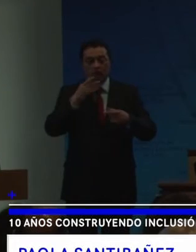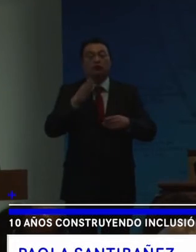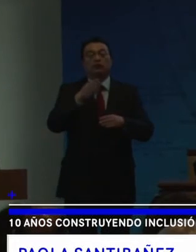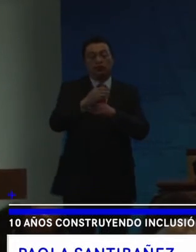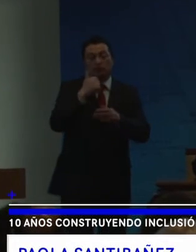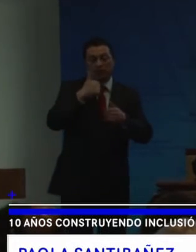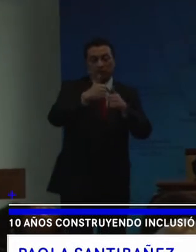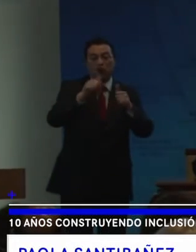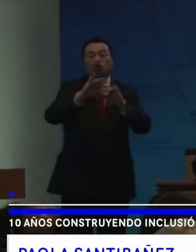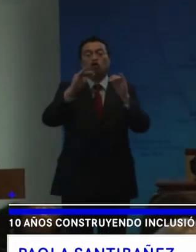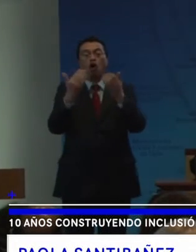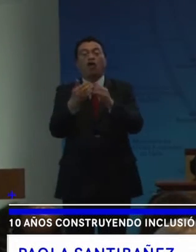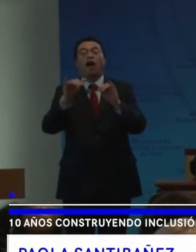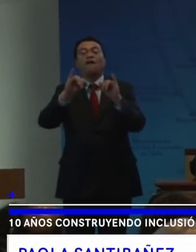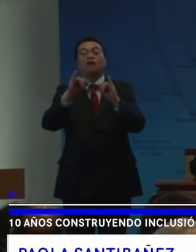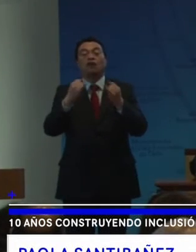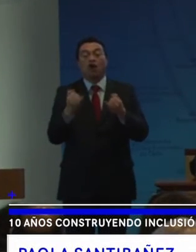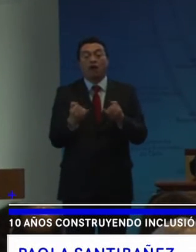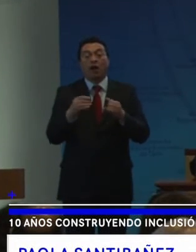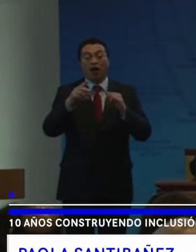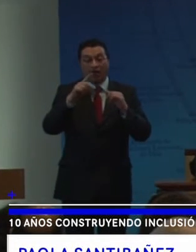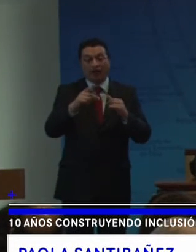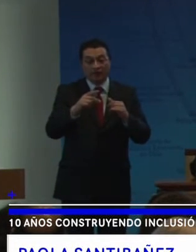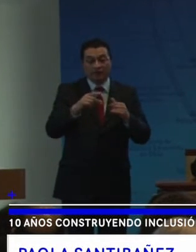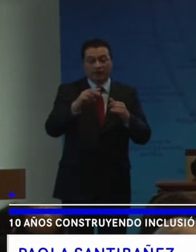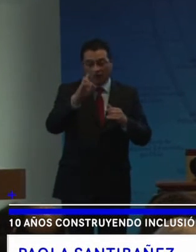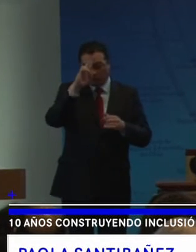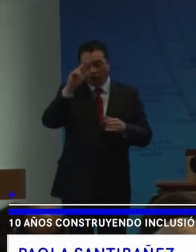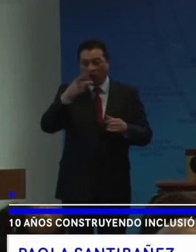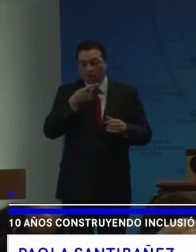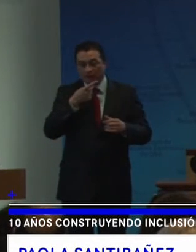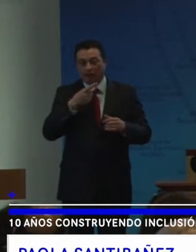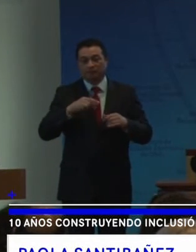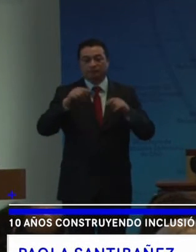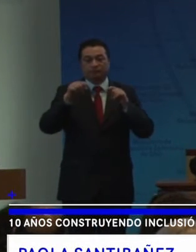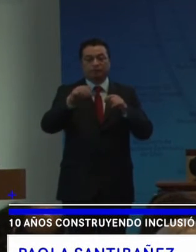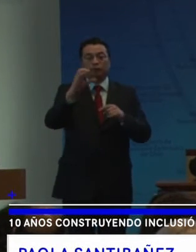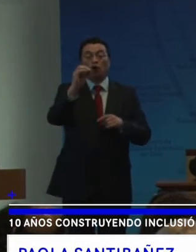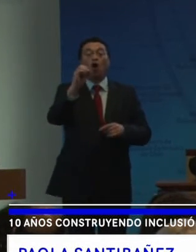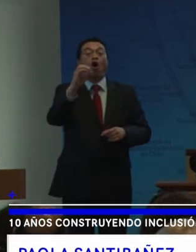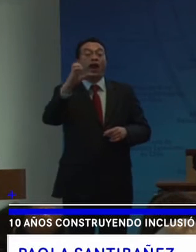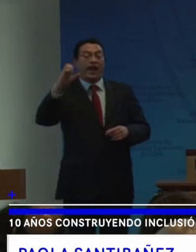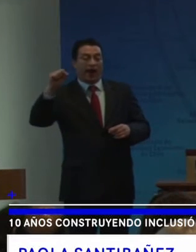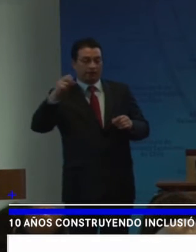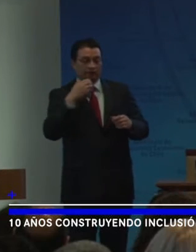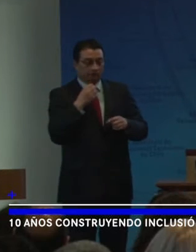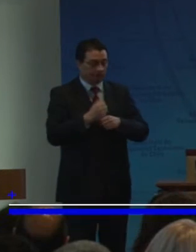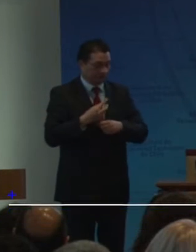De todas las formas De discriminación Contra las Personas de Discapacidad 6 De la Organización De los Estados Americanos